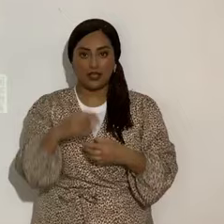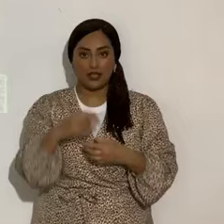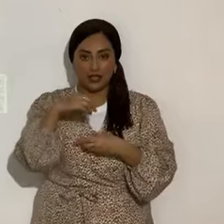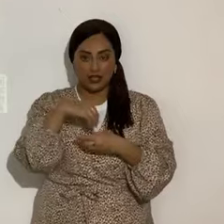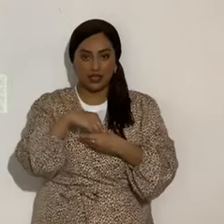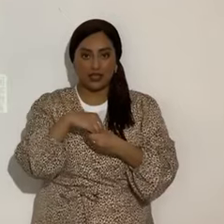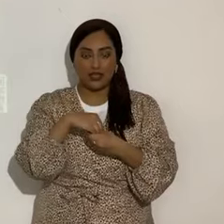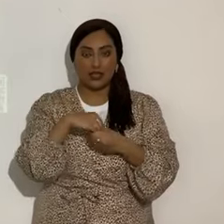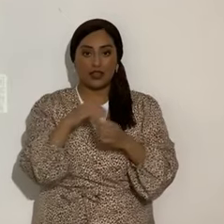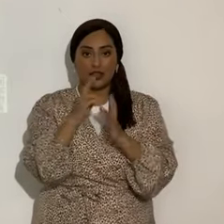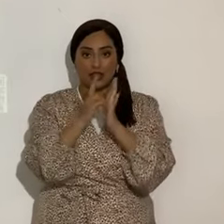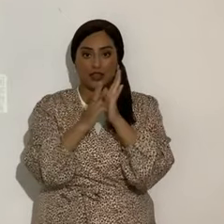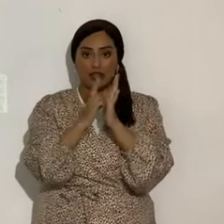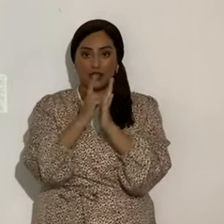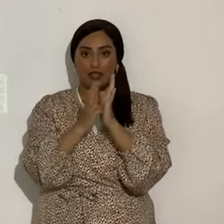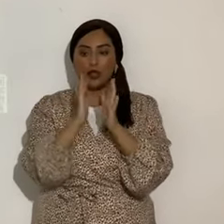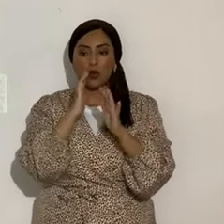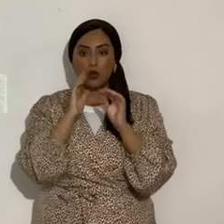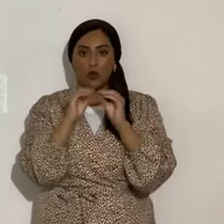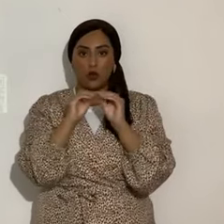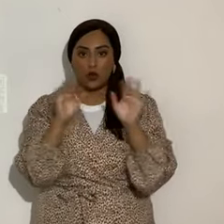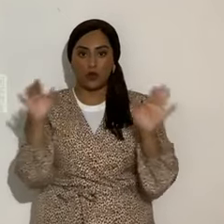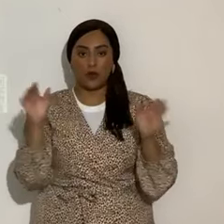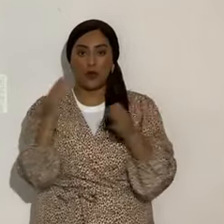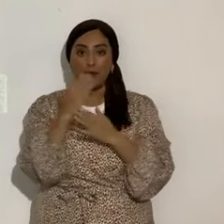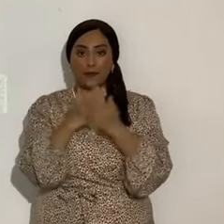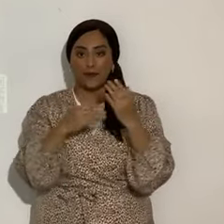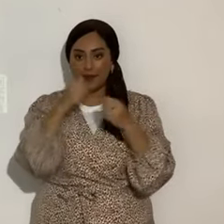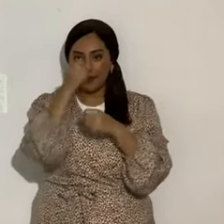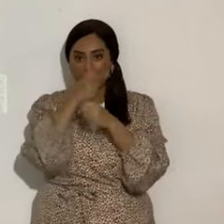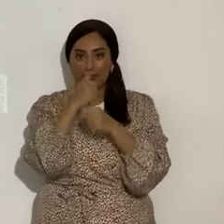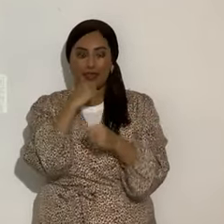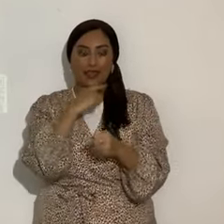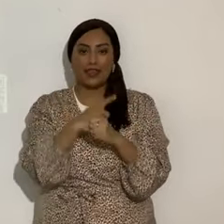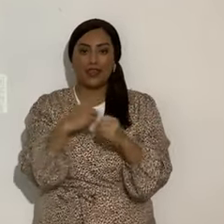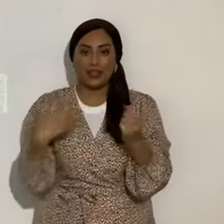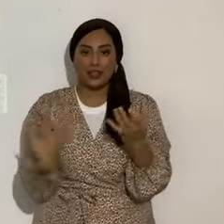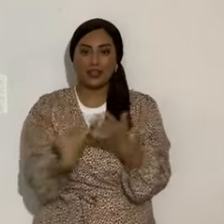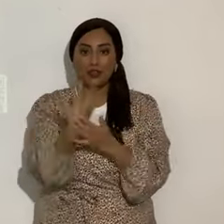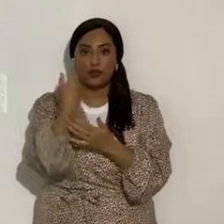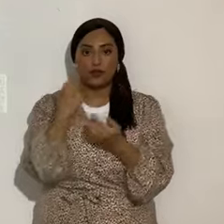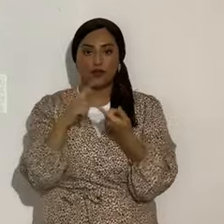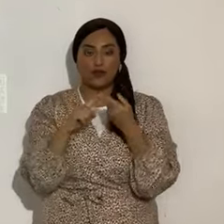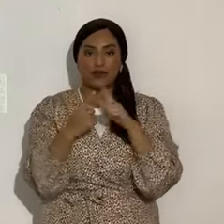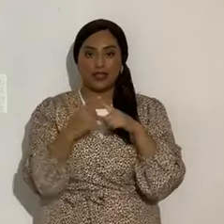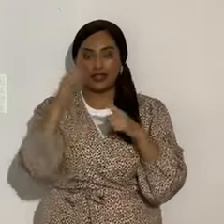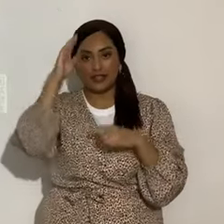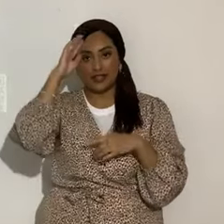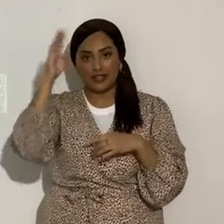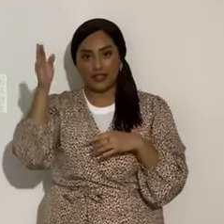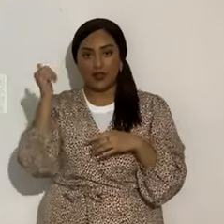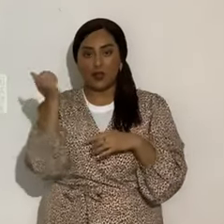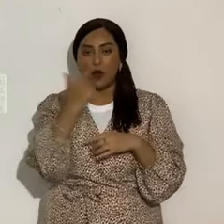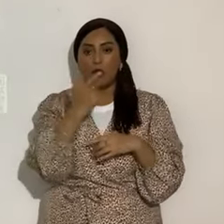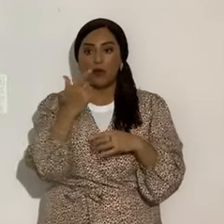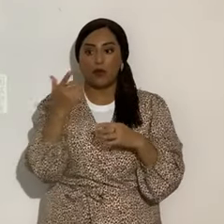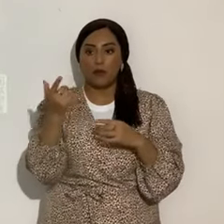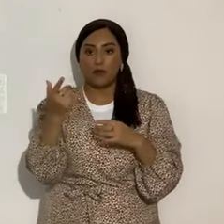Bueno, luego se van, o los nuevecitos, los nuevos hermanos, salón a todos, entran nada más al